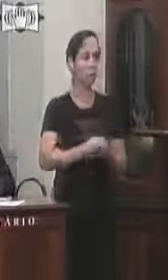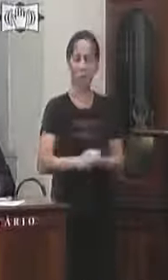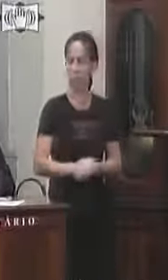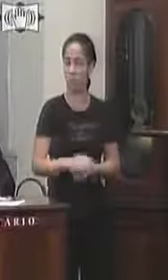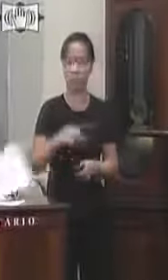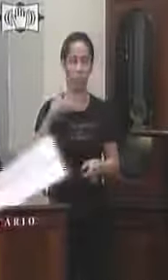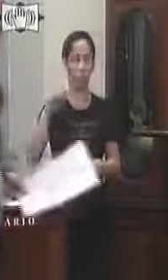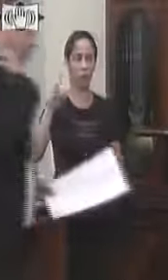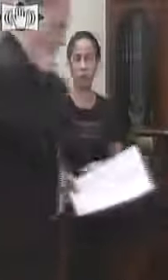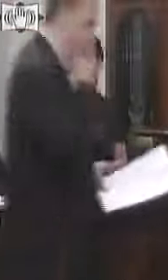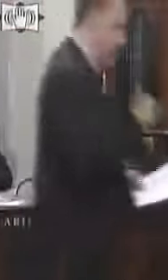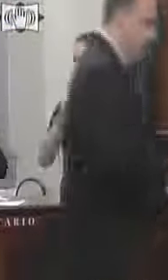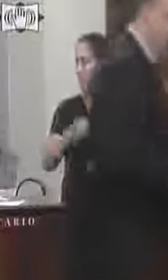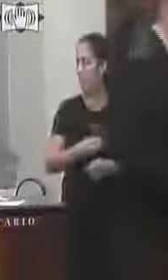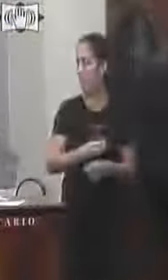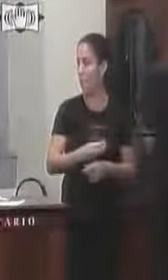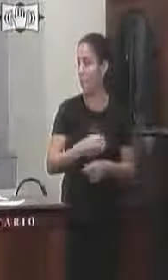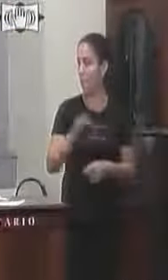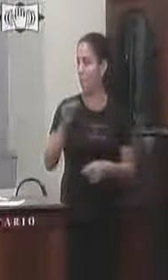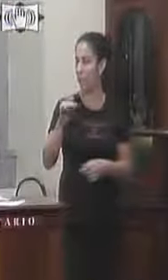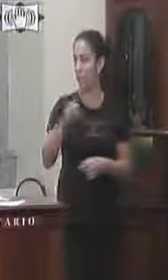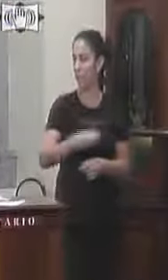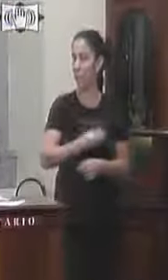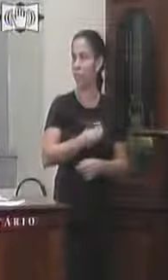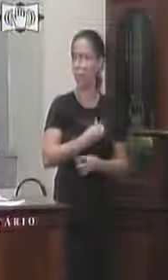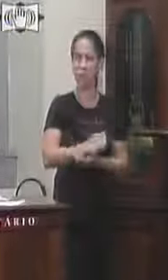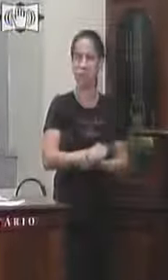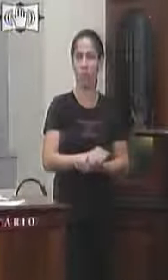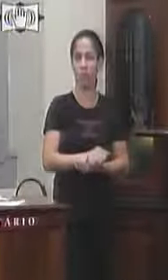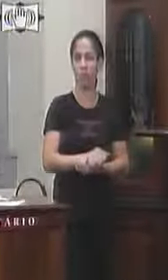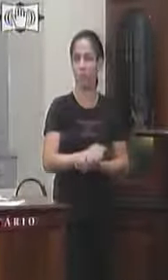Vasconcelos Fabio Antônio Pires Jorge presente